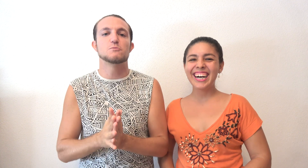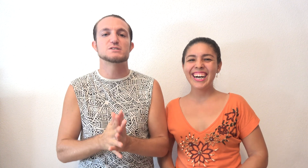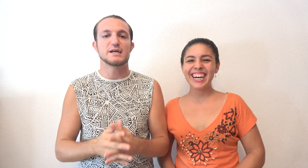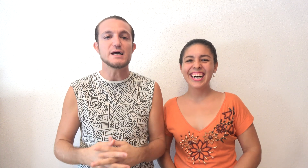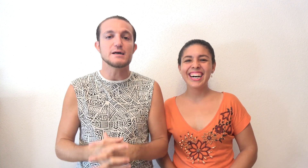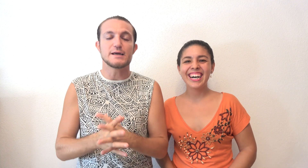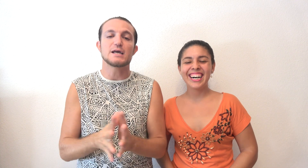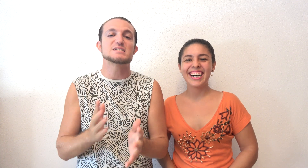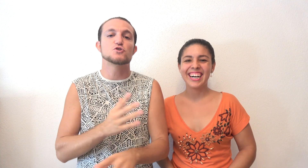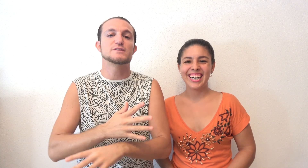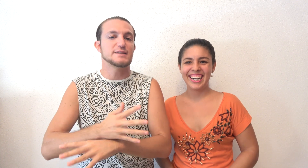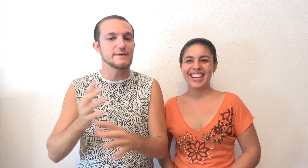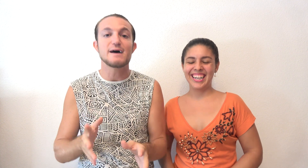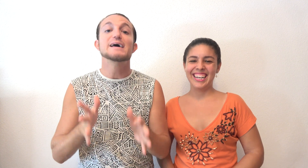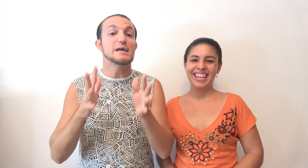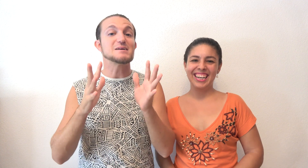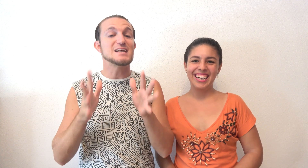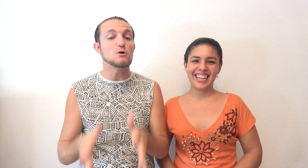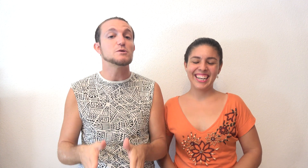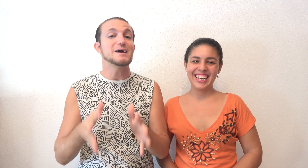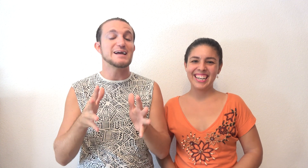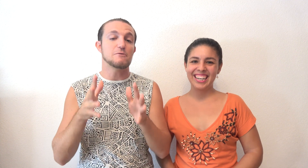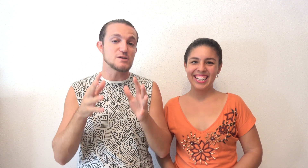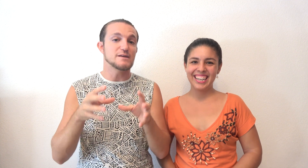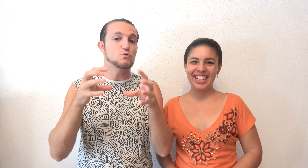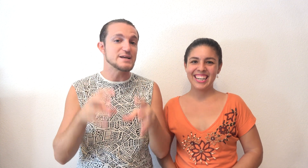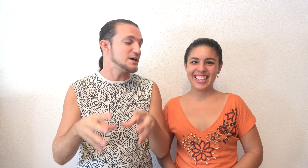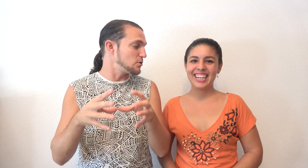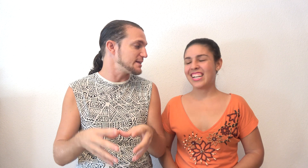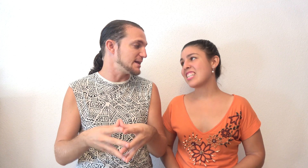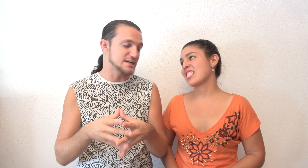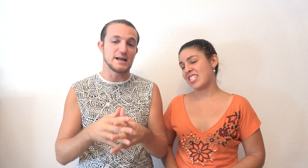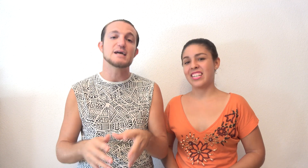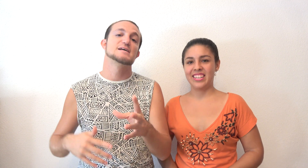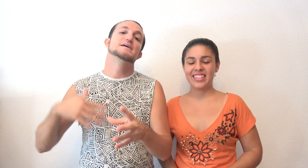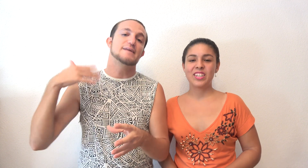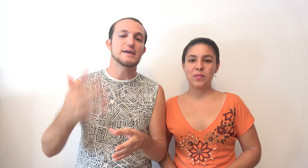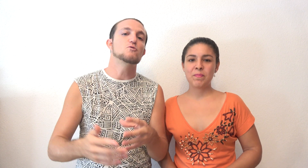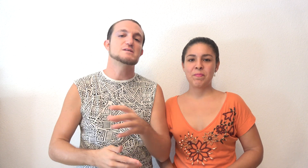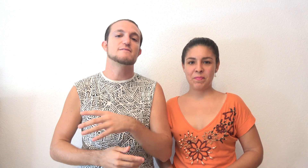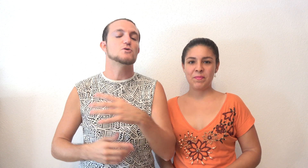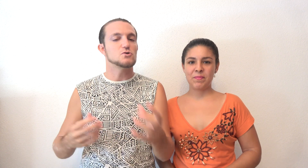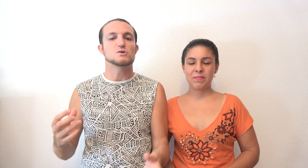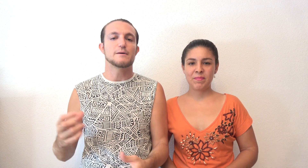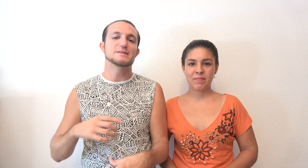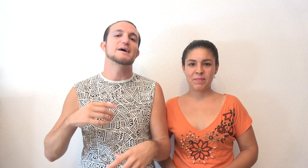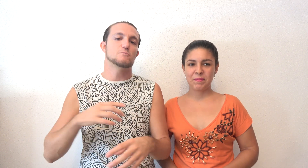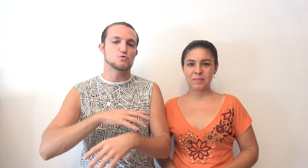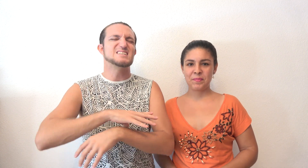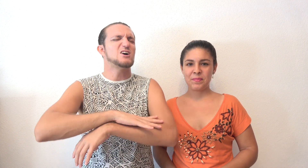esta guía, que haya sido entretenida. Que va a ser la última guía que vamos a hacer de una isla concreta de las Canarias. De aquí un mesecito o dos seguramente haremos una isla